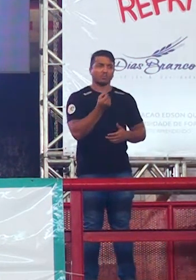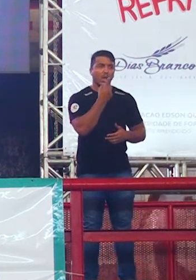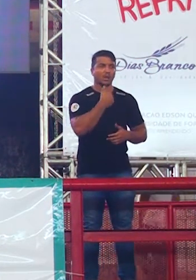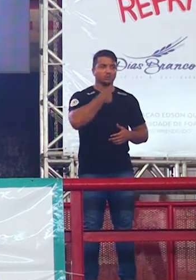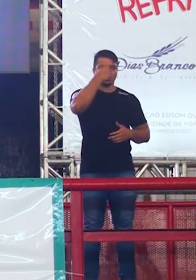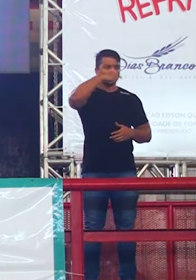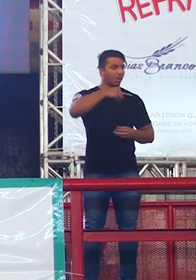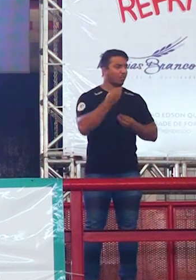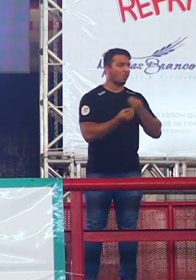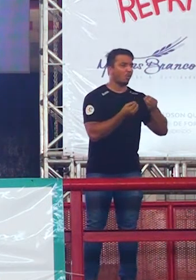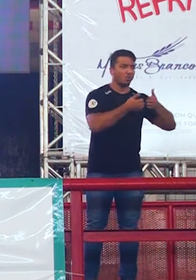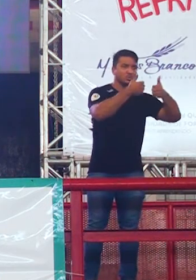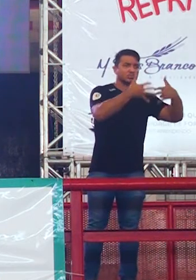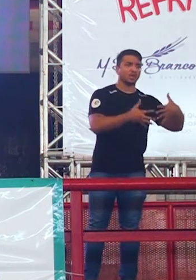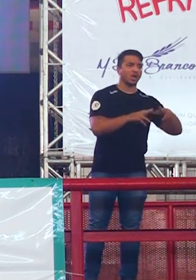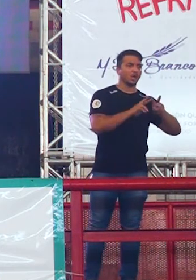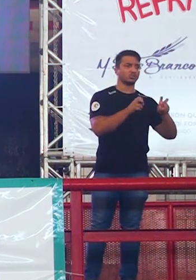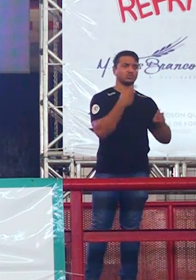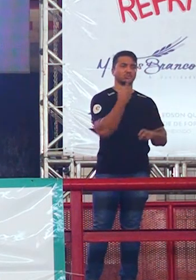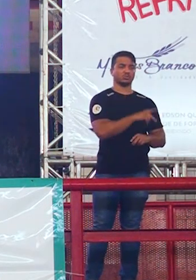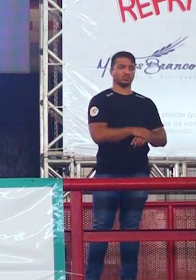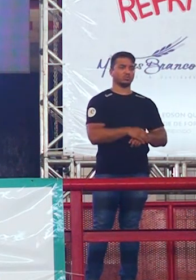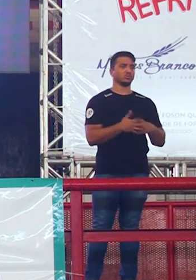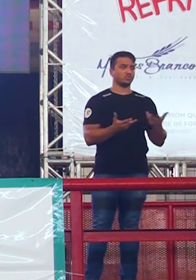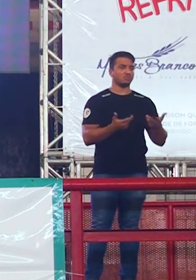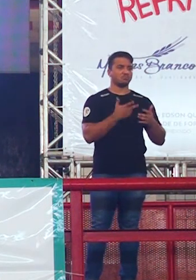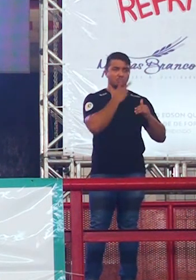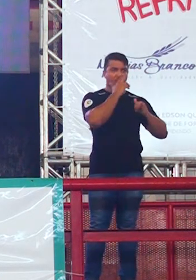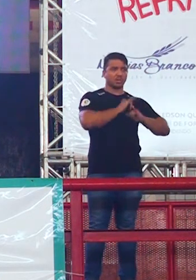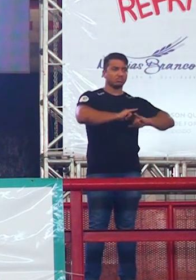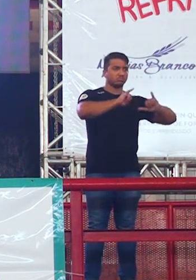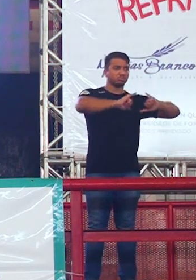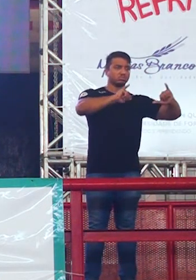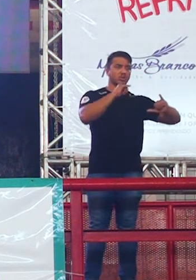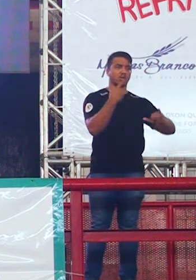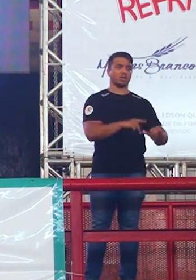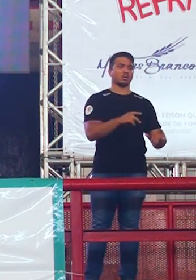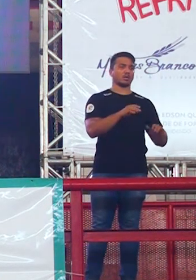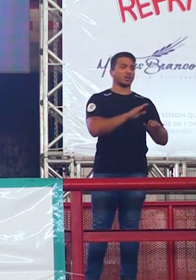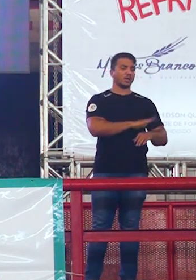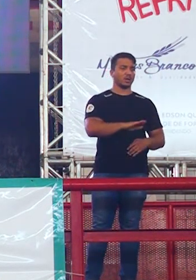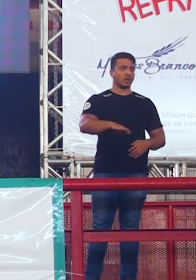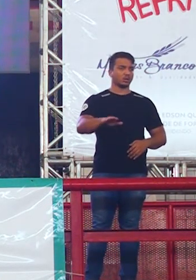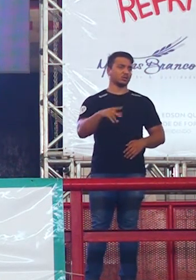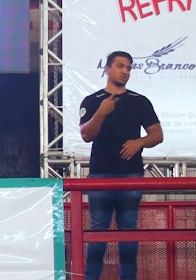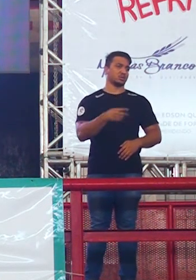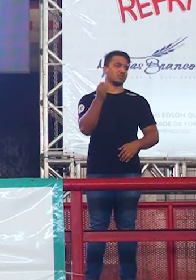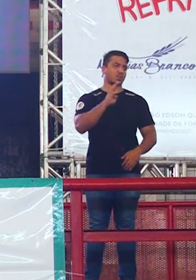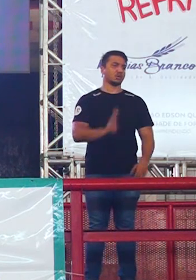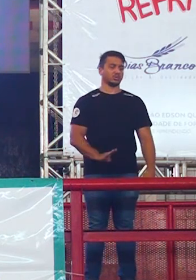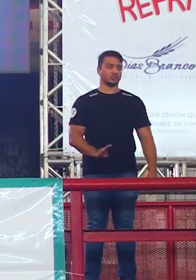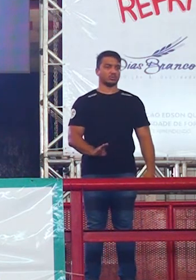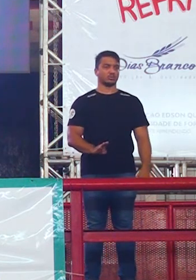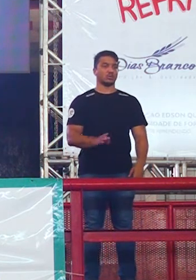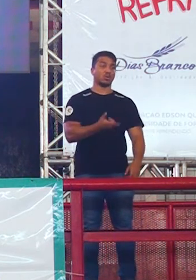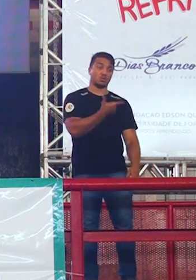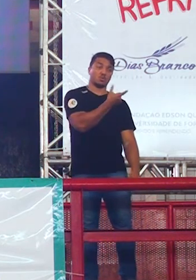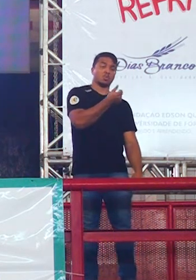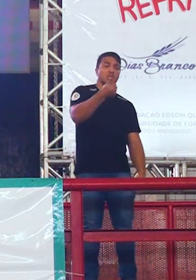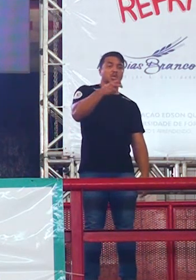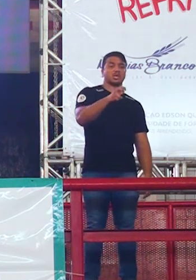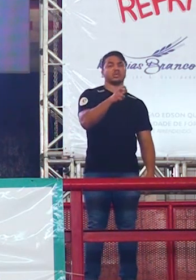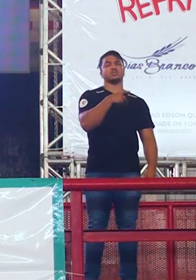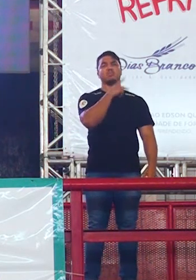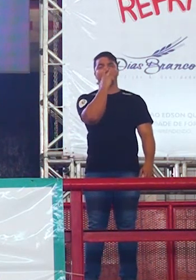sabia debater essa questão da propaganda que é feita para as crianças brasileiras. 2015 já foi a